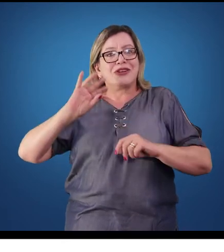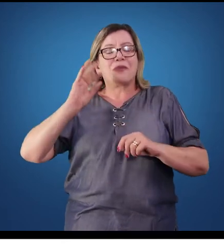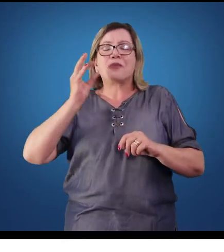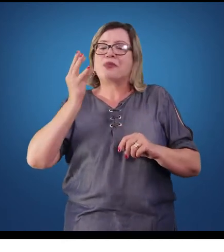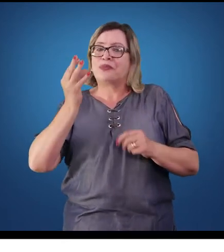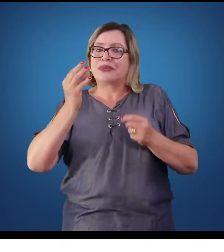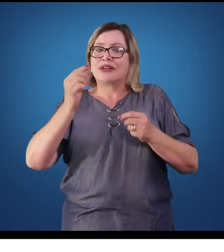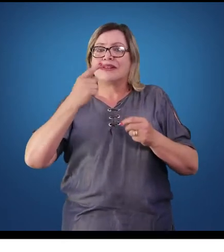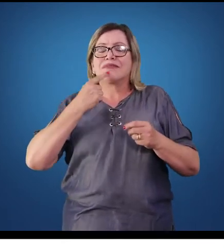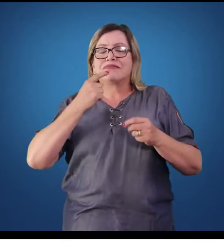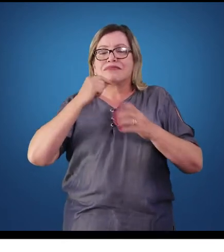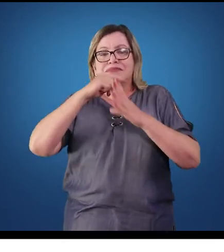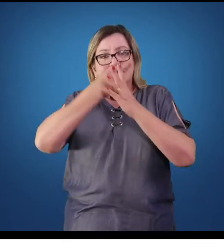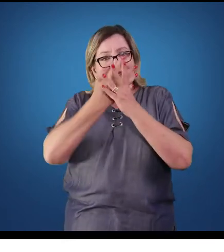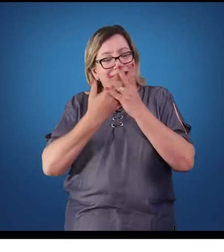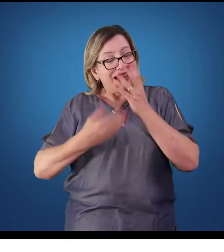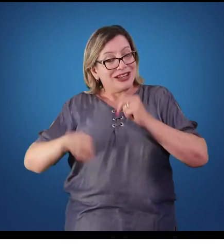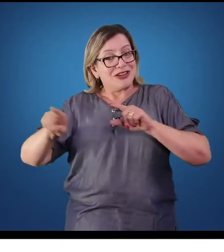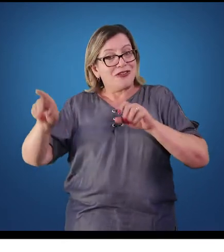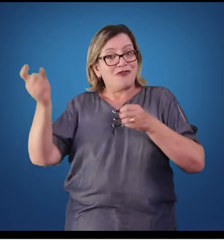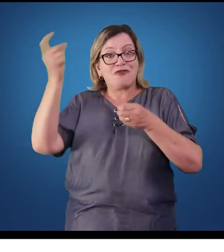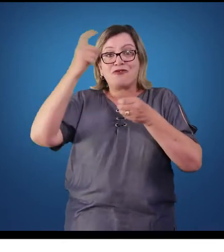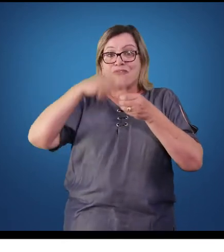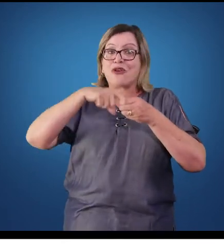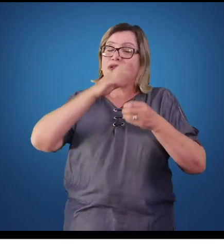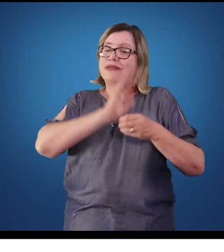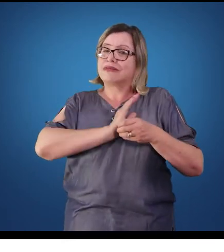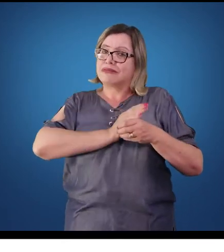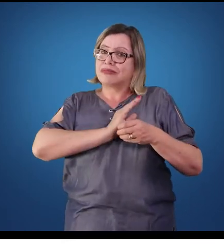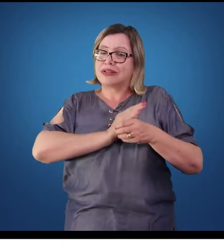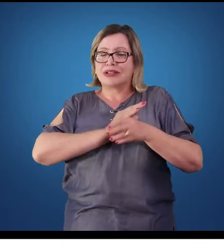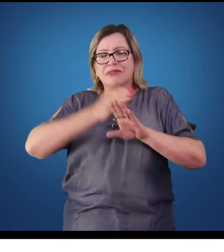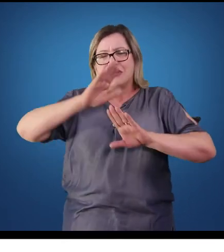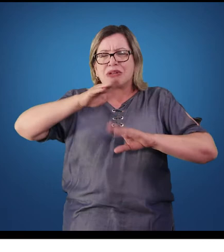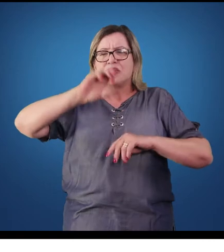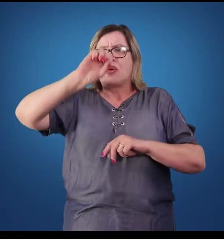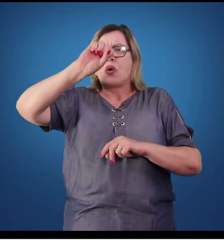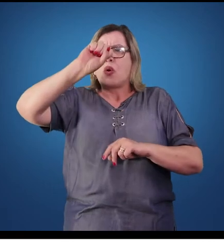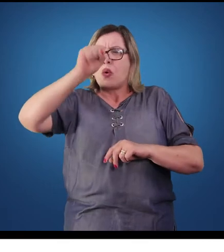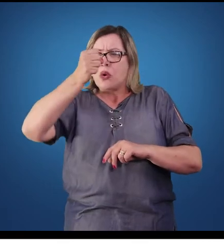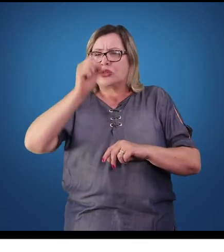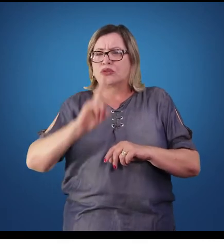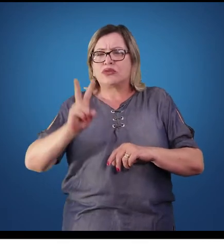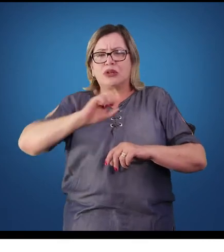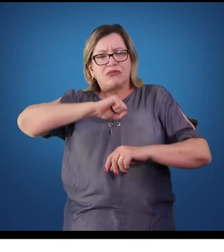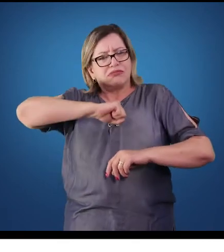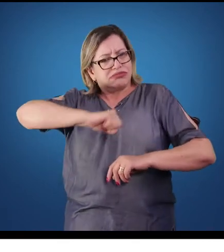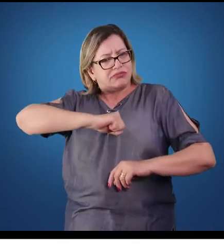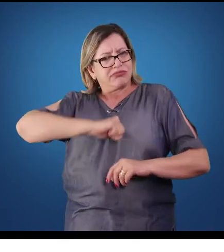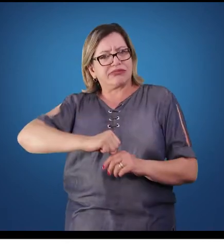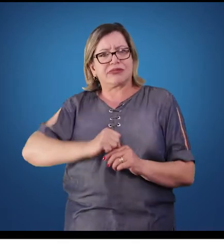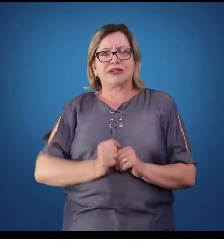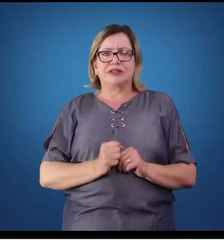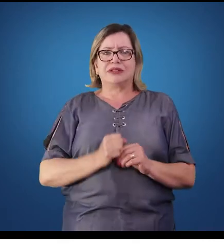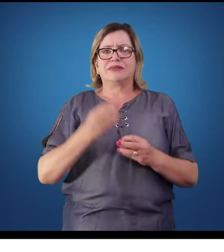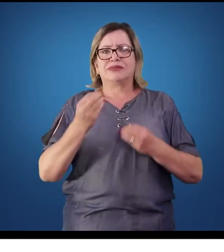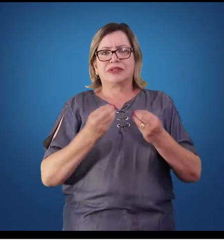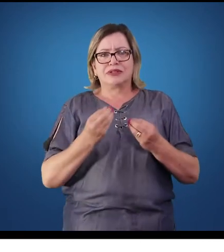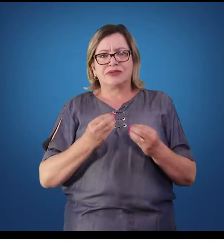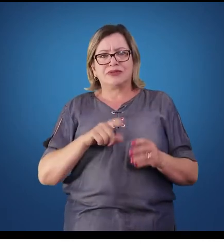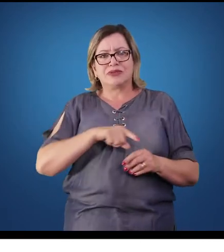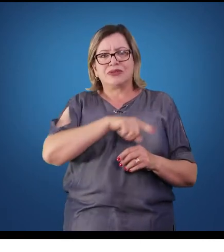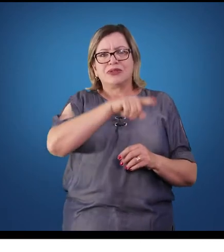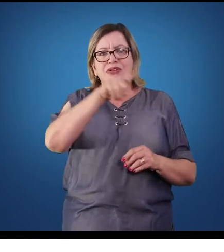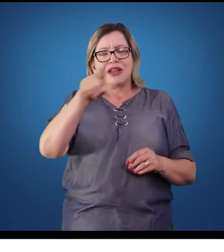sangue retorne ao coração com a pressão de 8 miligramas de mercúrio. Bom, como